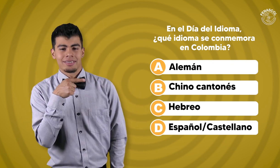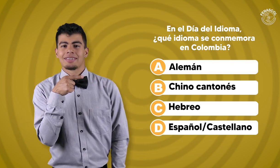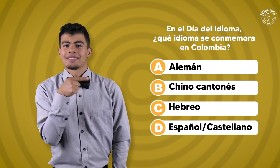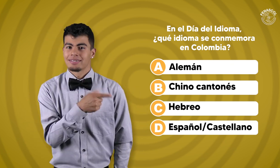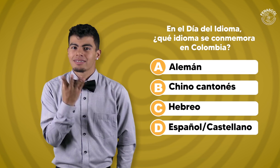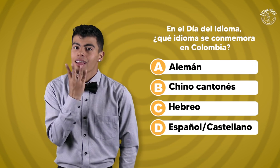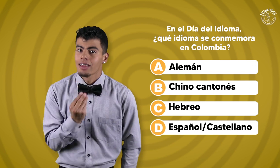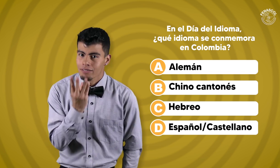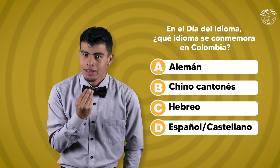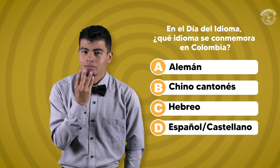hebreo,